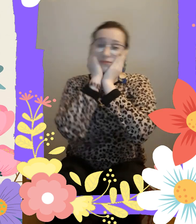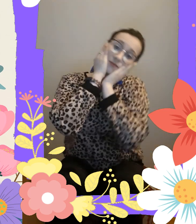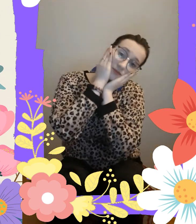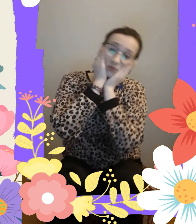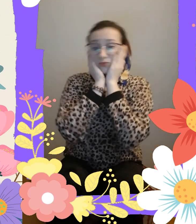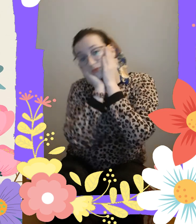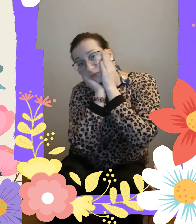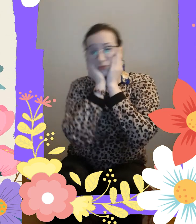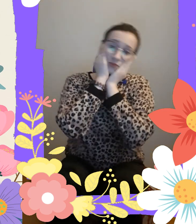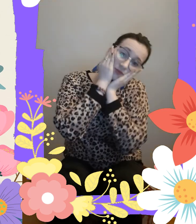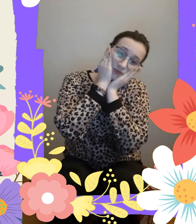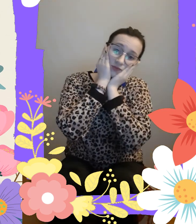masz.